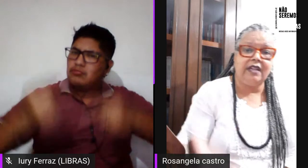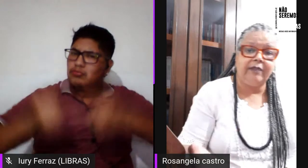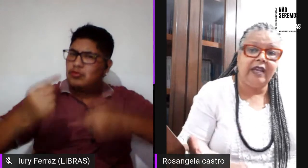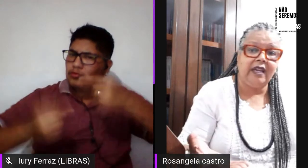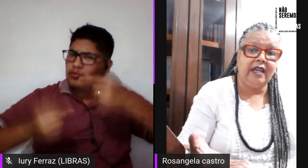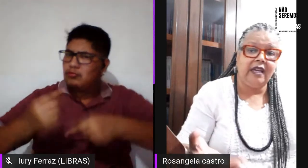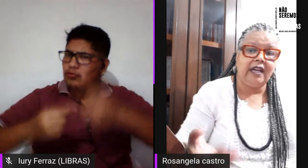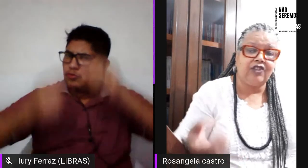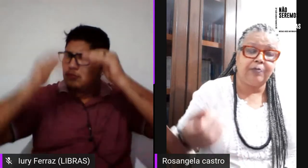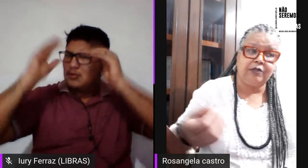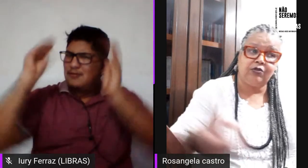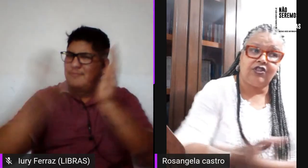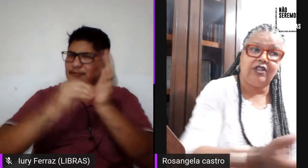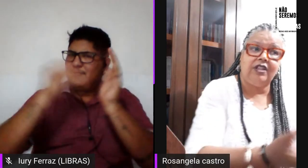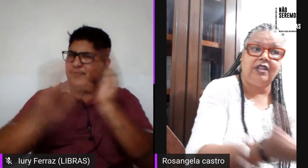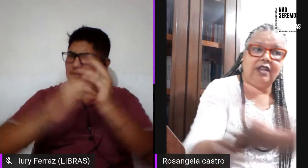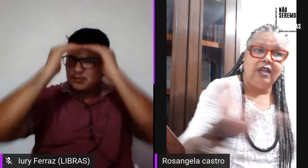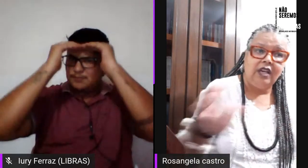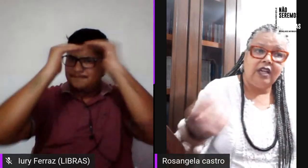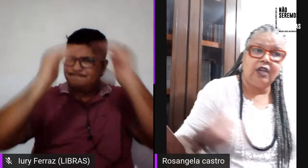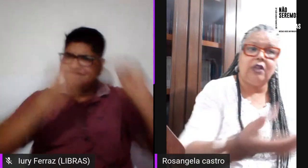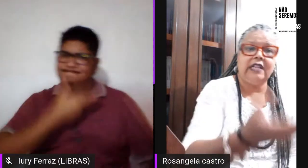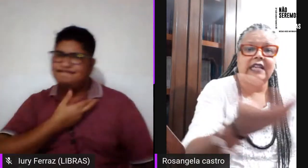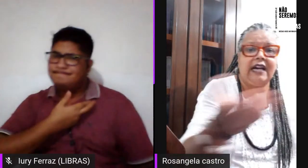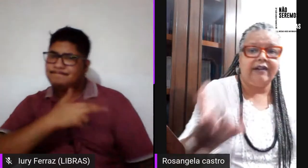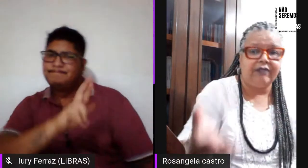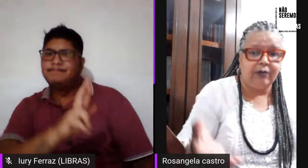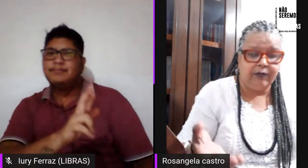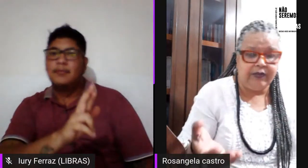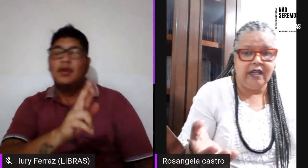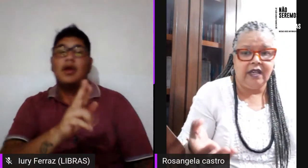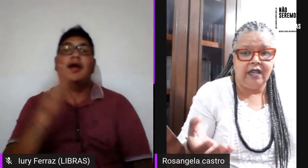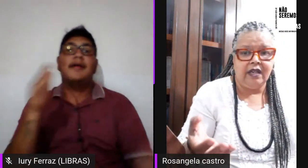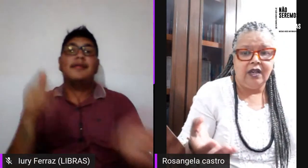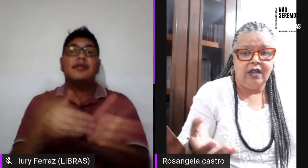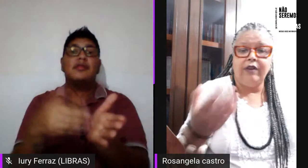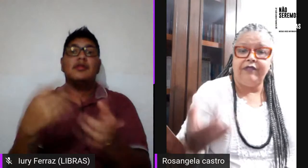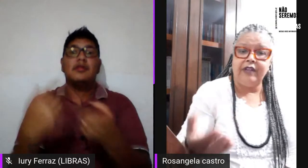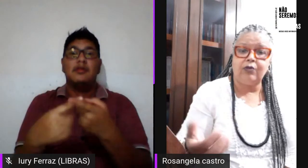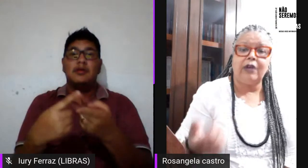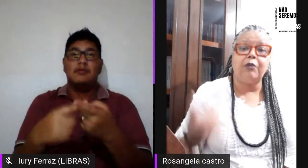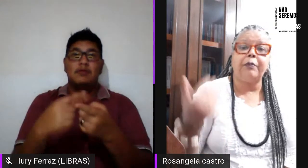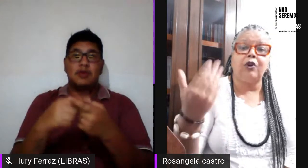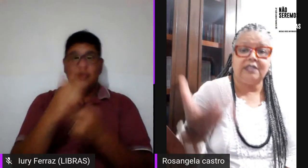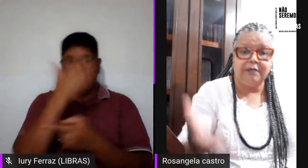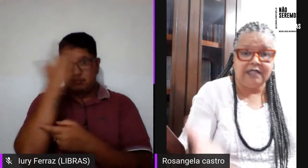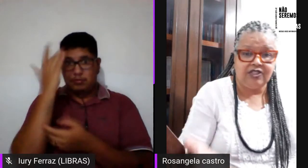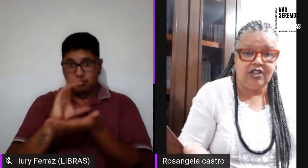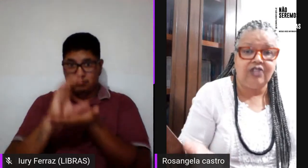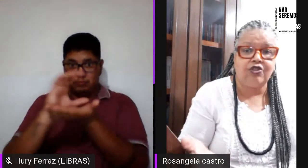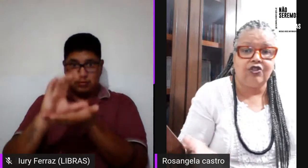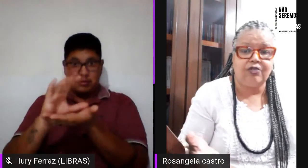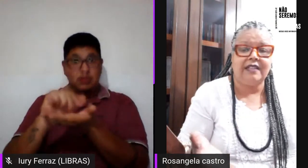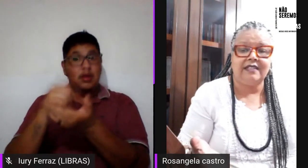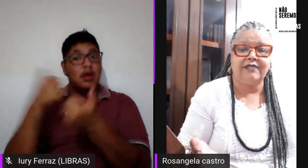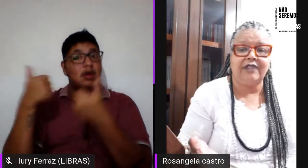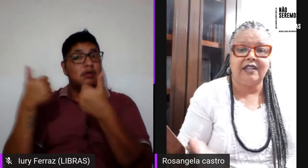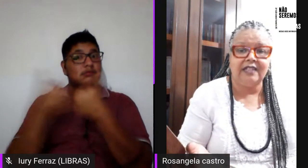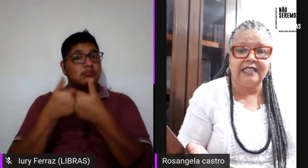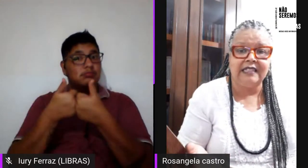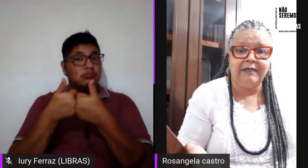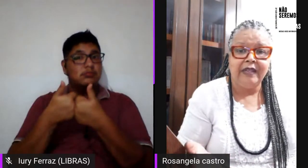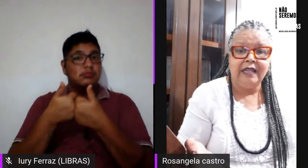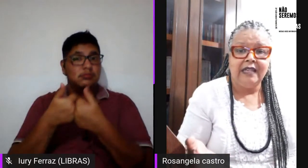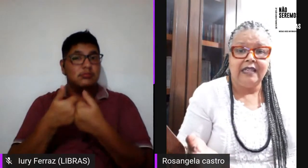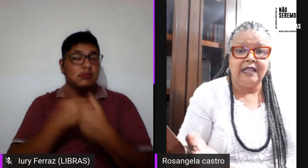porque as pessoas que coordenavam o evento eram próximas às religiões de matriz